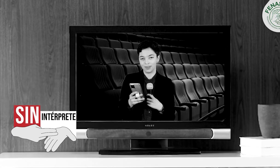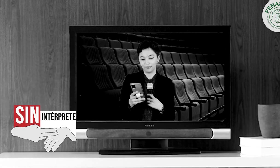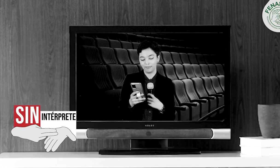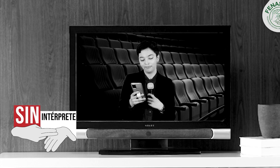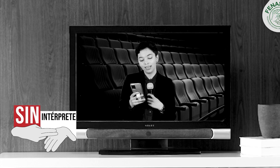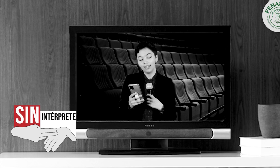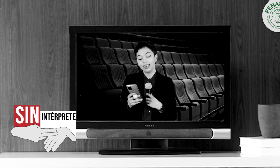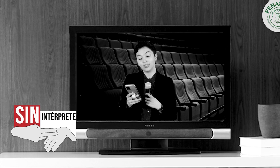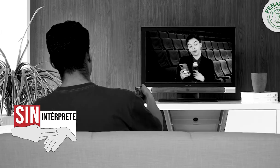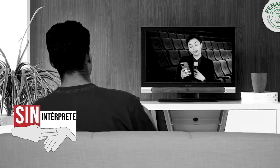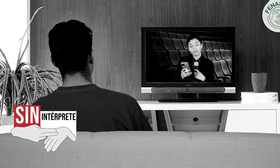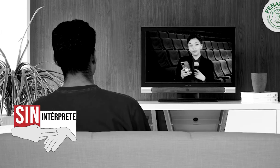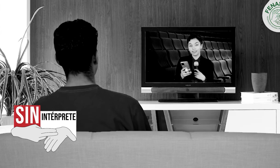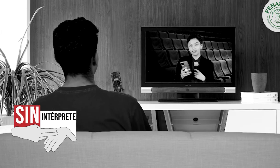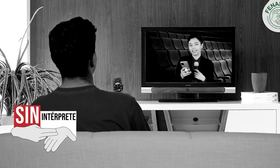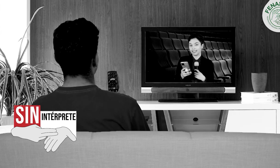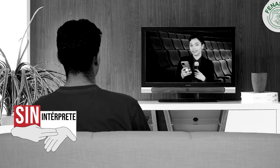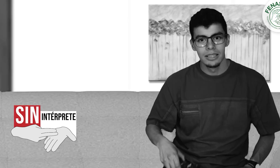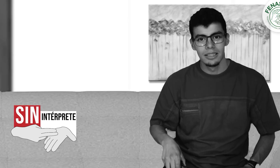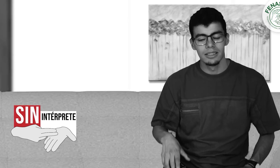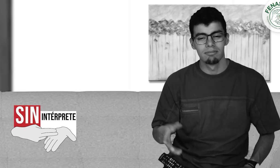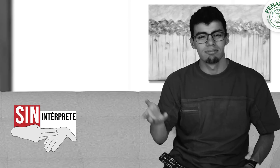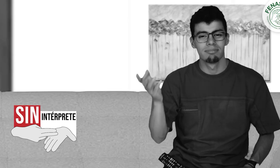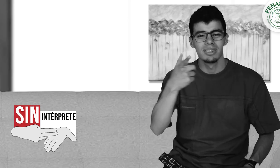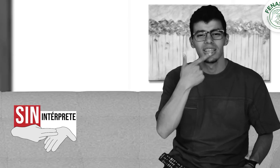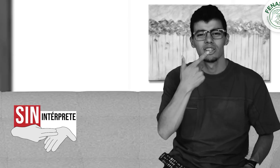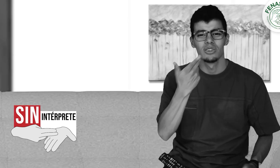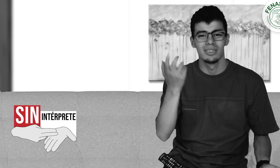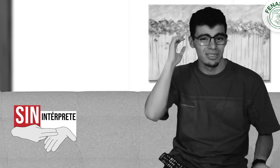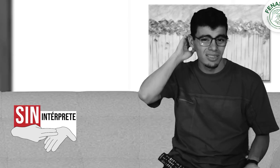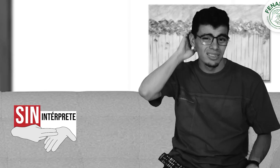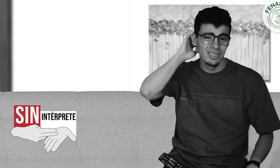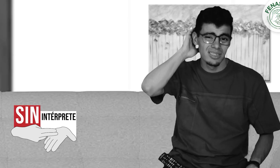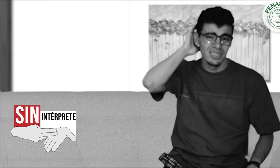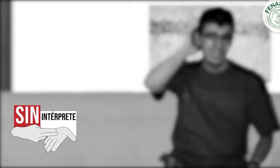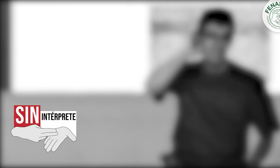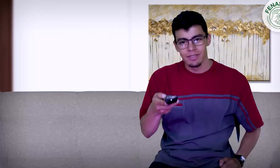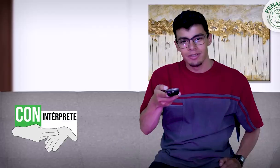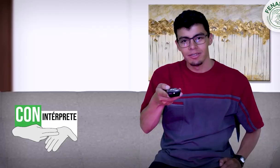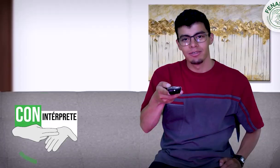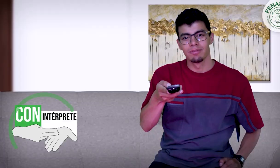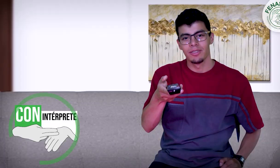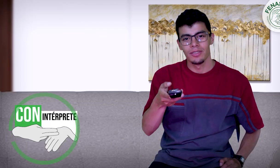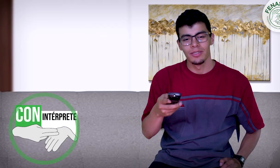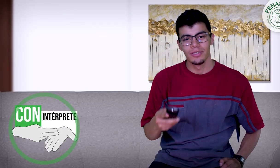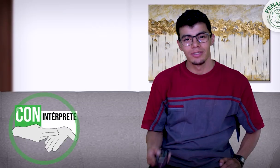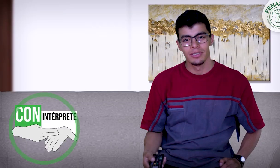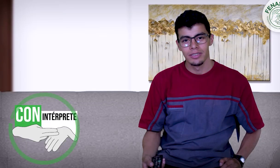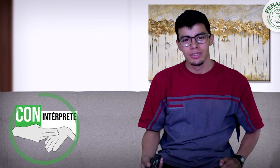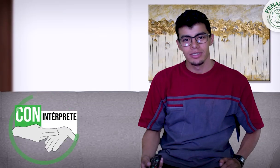Colombia. Estoy hablando del Festival de Teatro y Danzas... ¿De qué estará hablando? Uno de los festivales de teatro y danzas granito de...